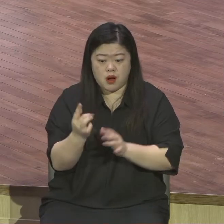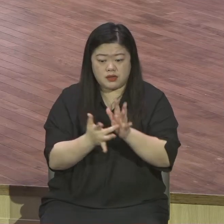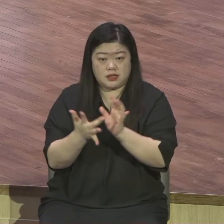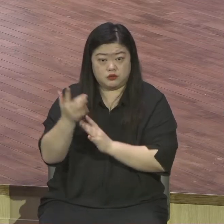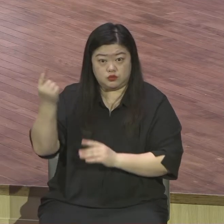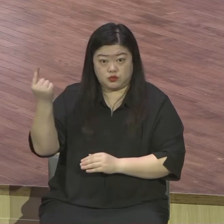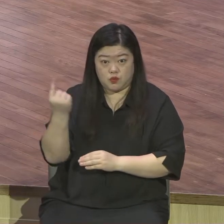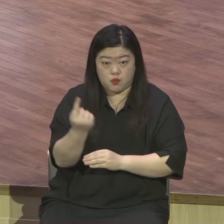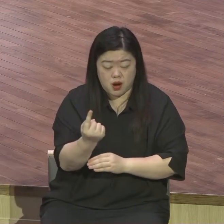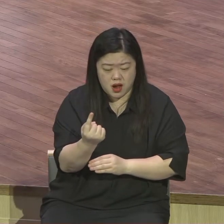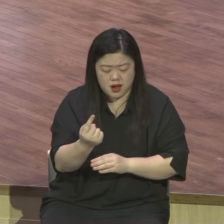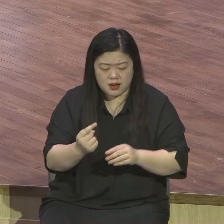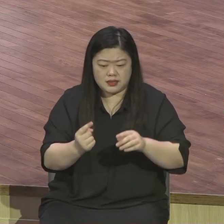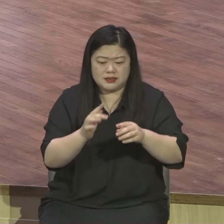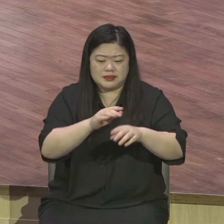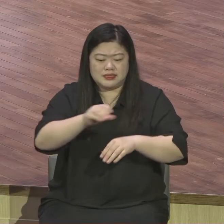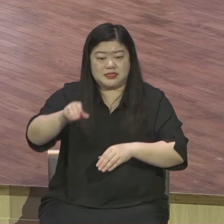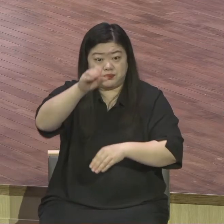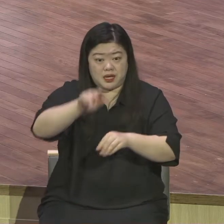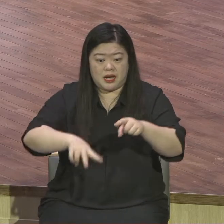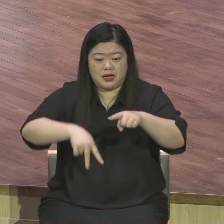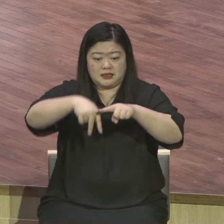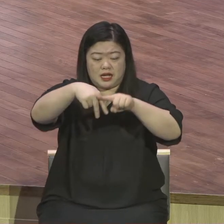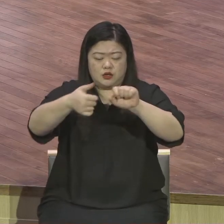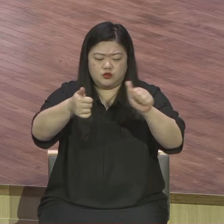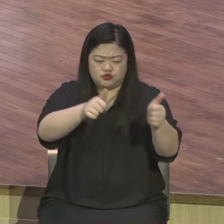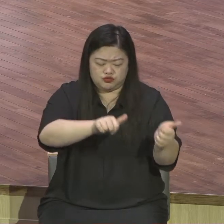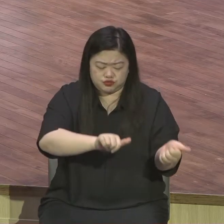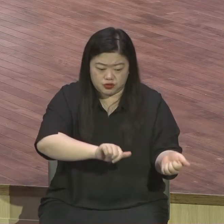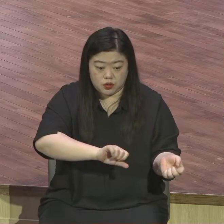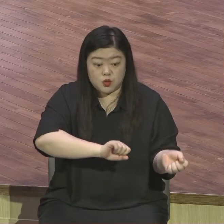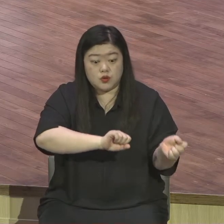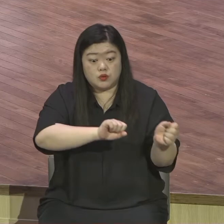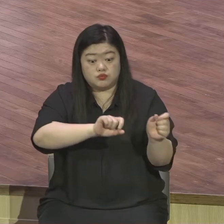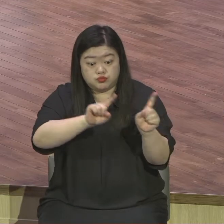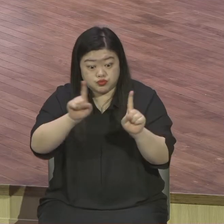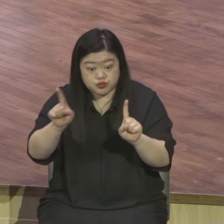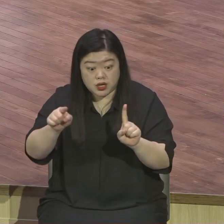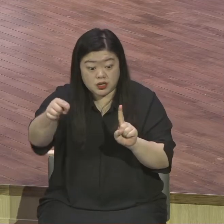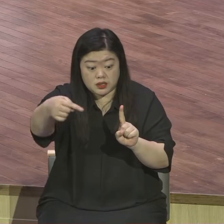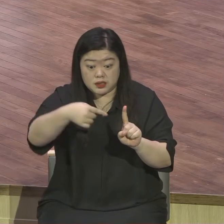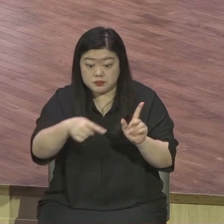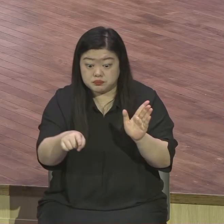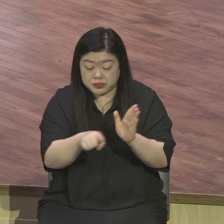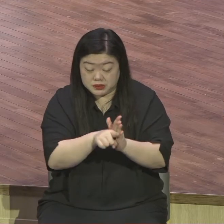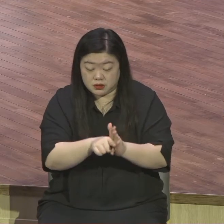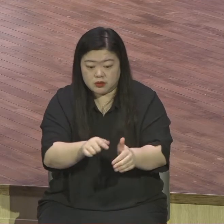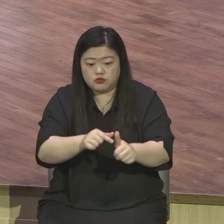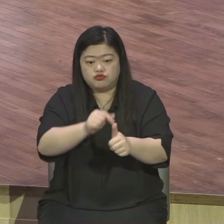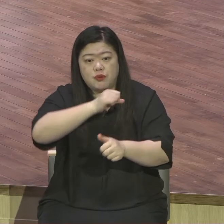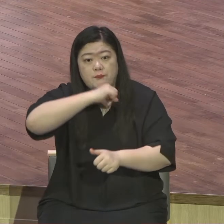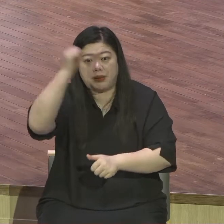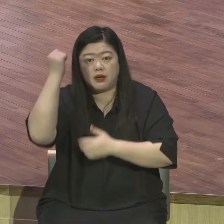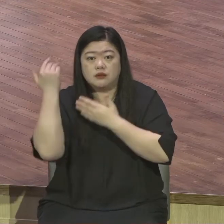결정하셨다 이 기적만큼 큰 기적입니다 그 기적 속에 우리가 들어온 거예요 감격이 있습니까